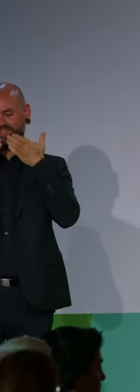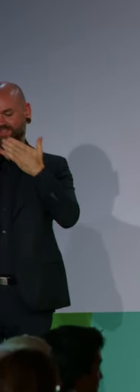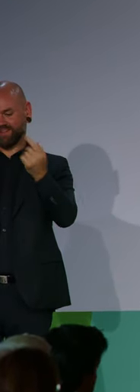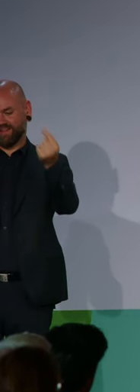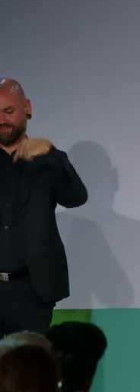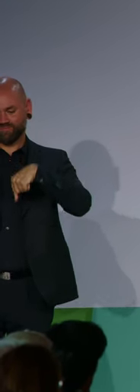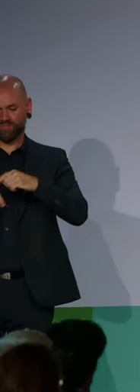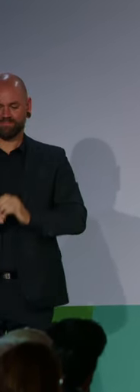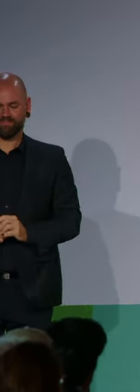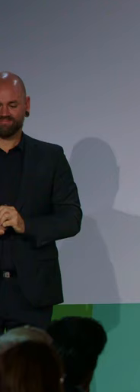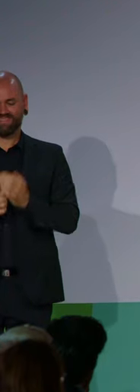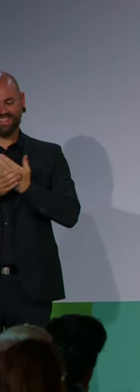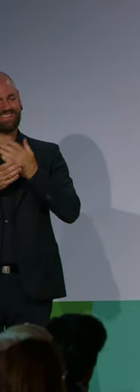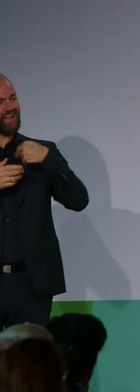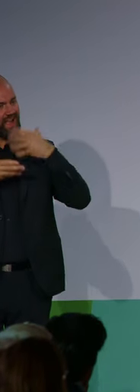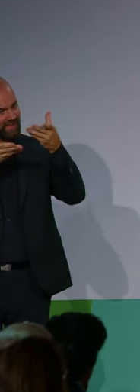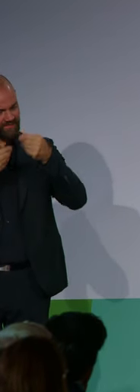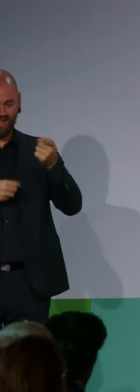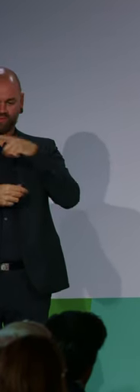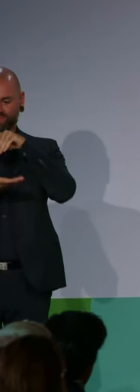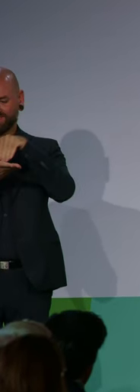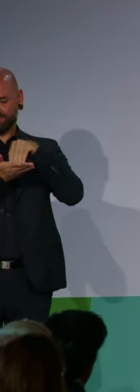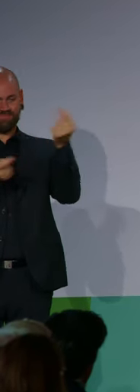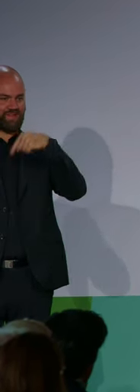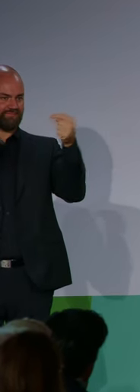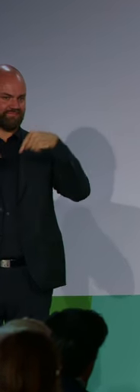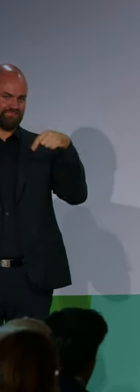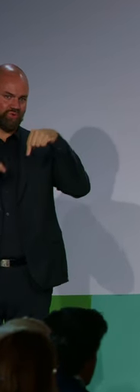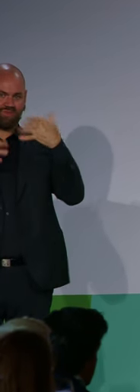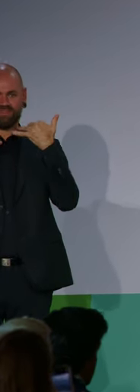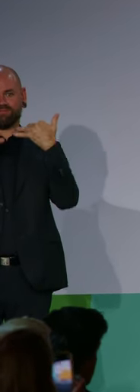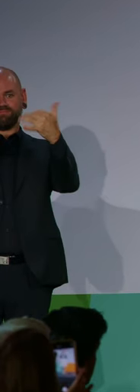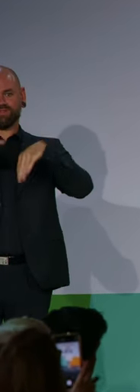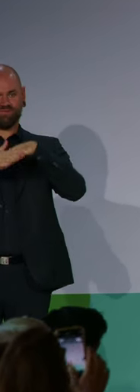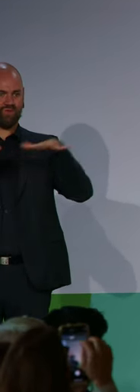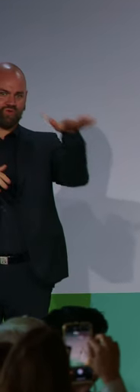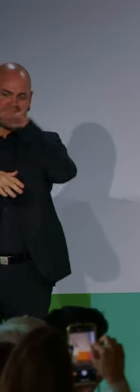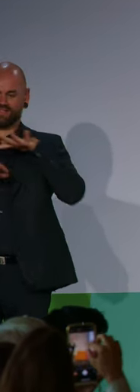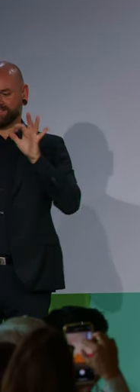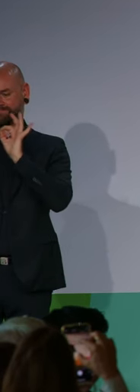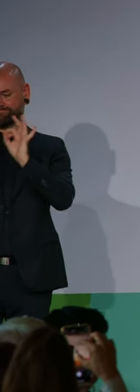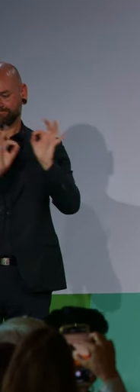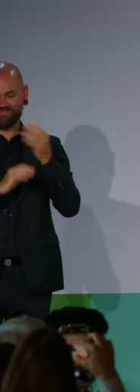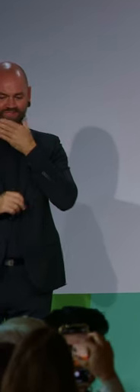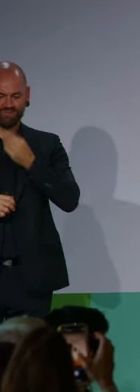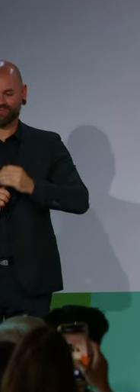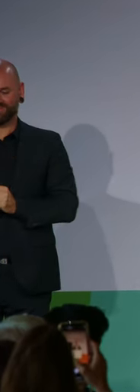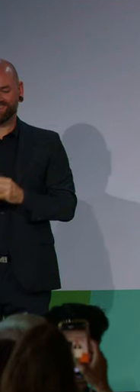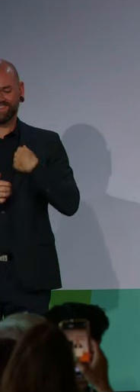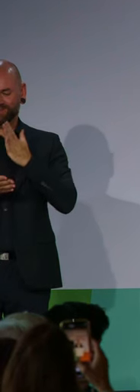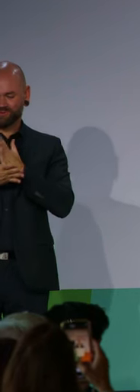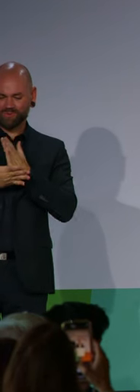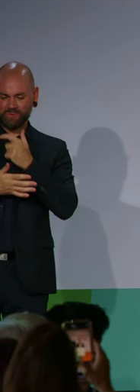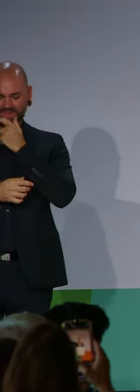so ein bisschen den Verdacht, das hat vielleicht weniger mit meiner Person zu tun, als tatsächlich mit unserem heutigen Ehrengast, dem Bundeskanzler Olaf